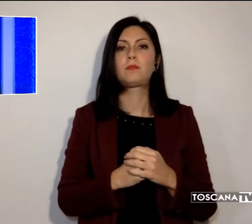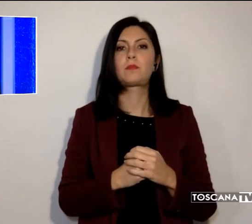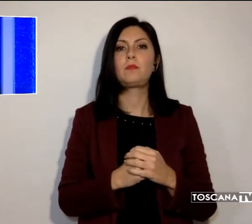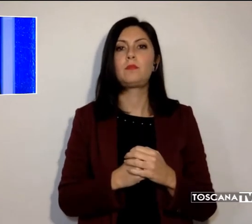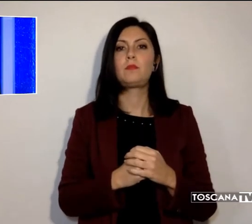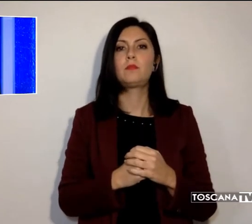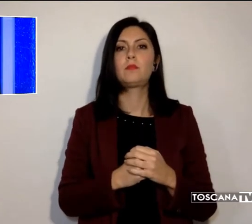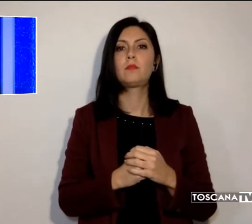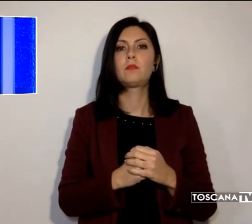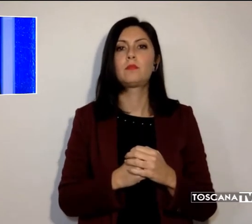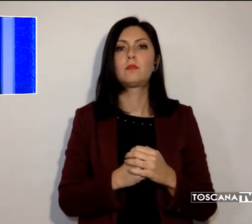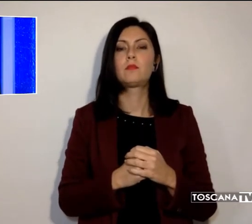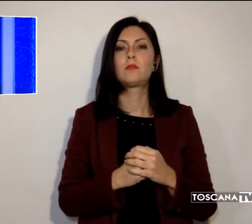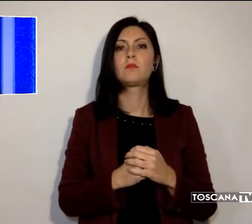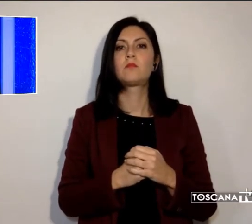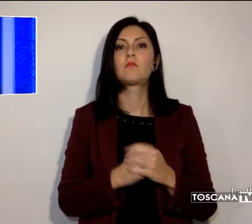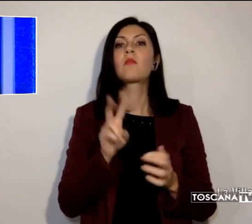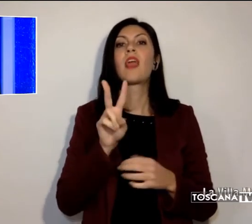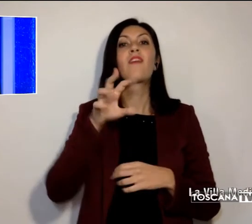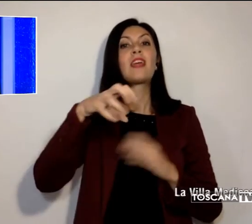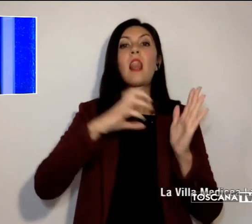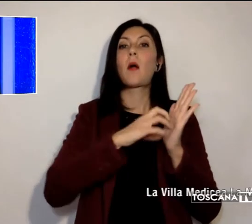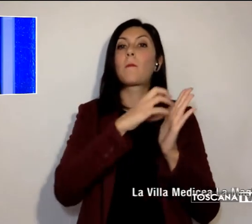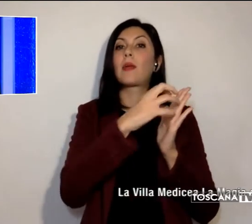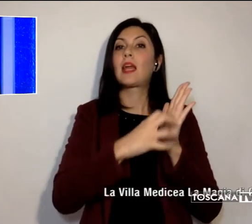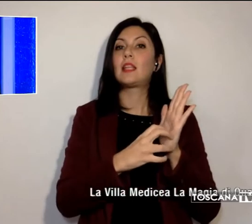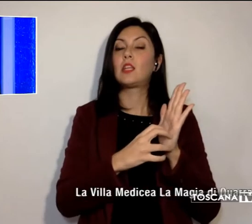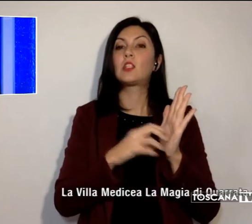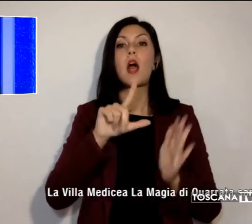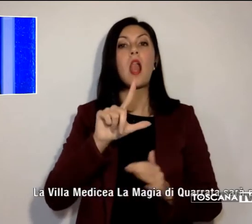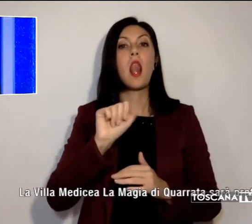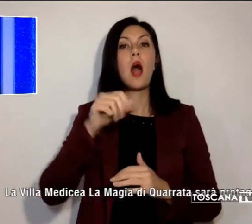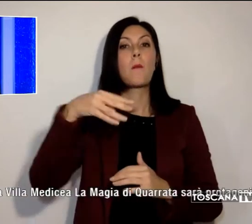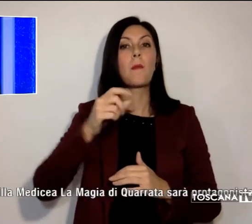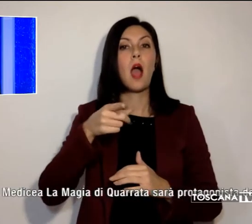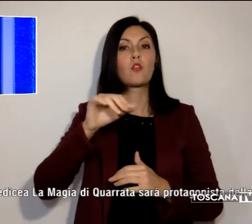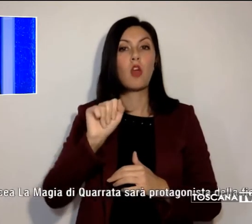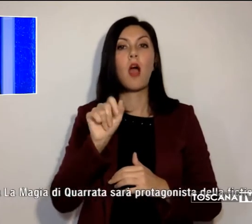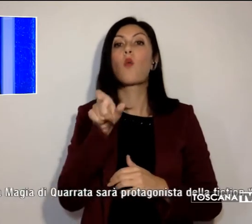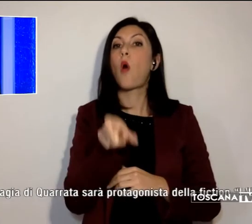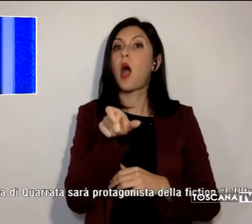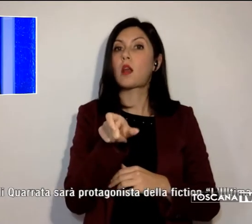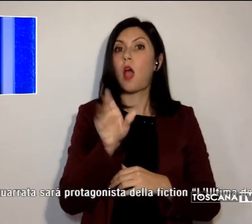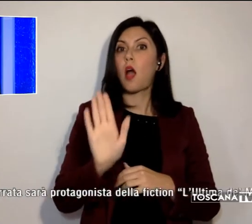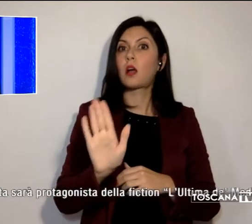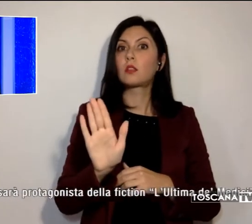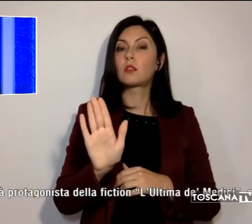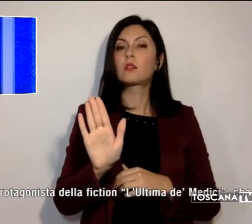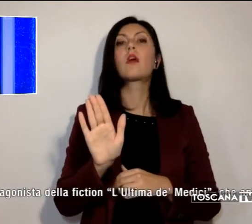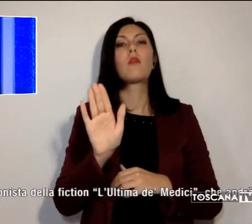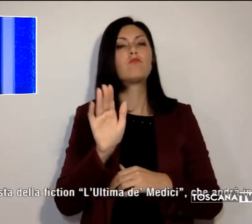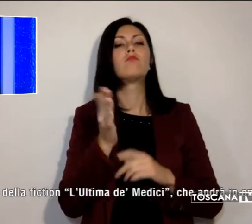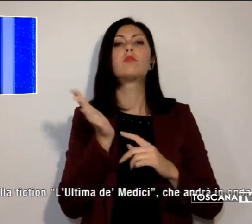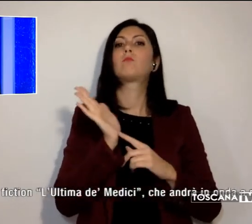La Villa Medicea, la Magia di Quarrata, sarà protagonista della fiction